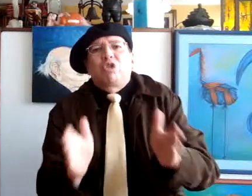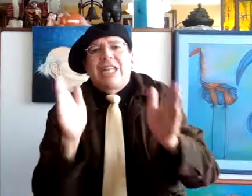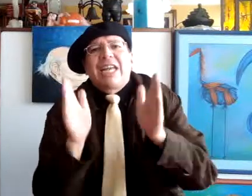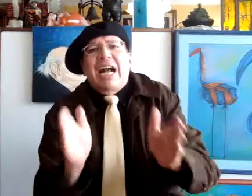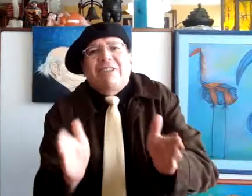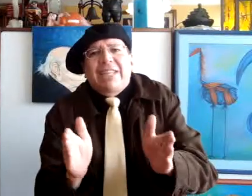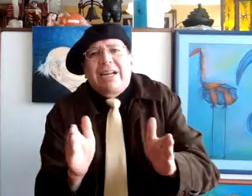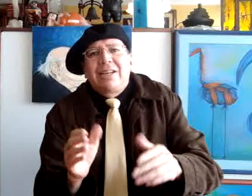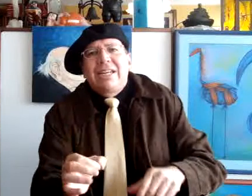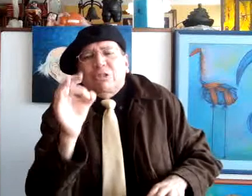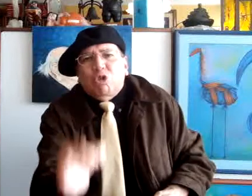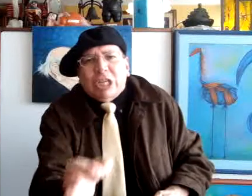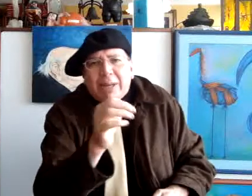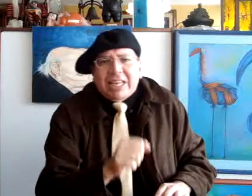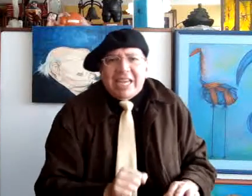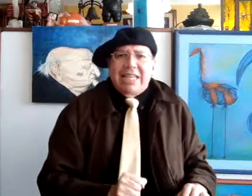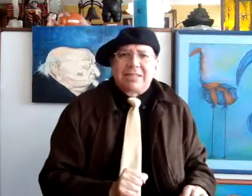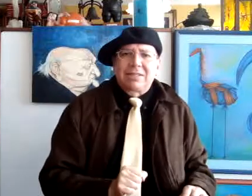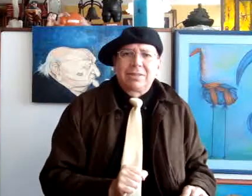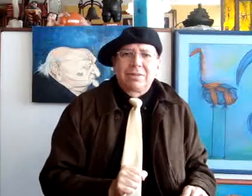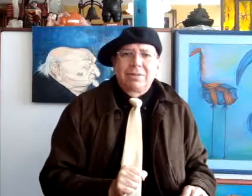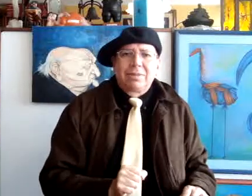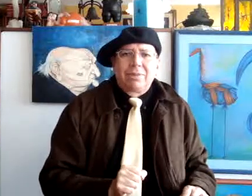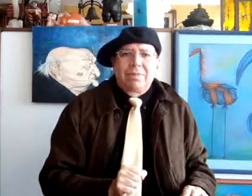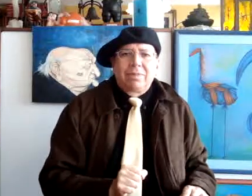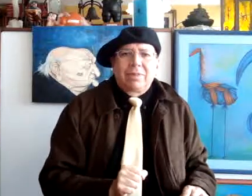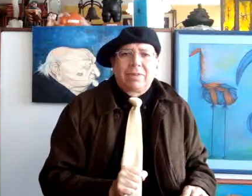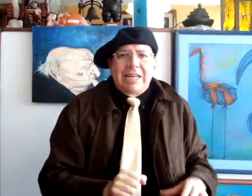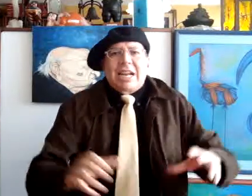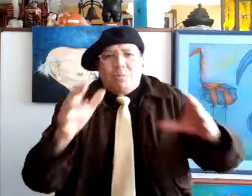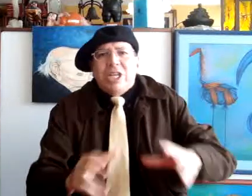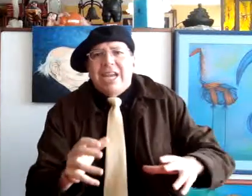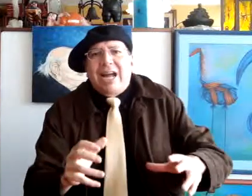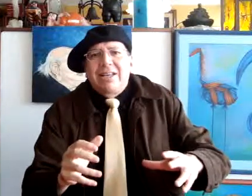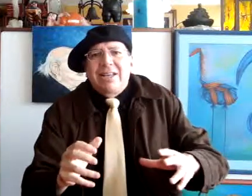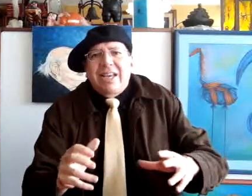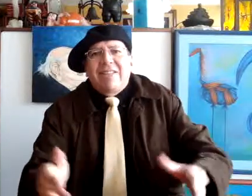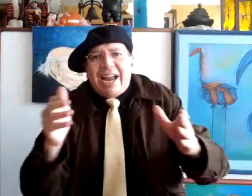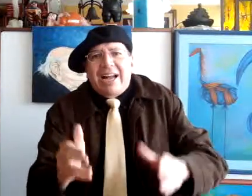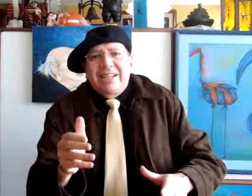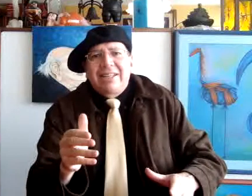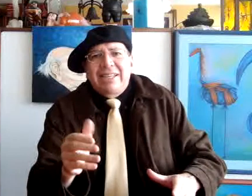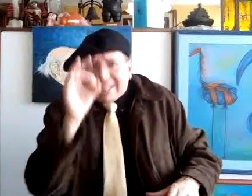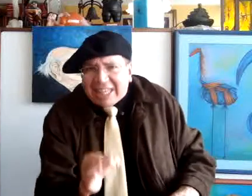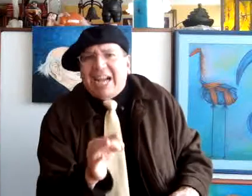no tienen cabida las cosas materiales. La armonía genera ética,